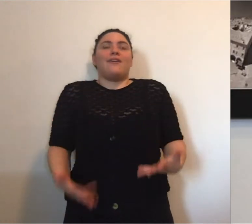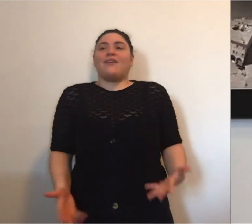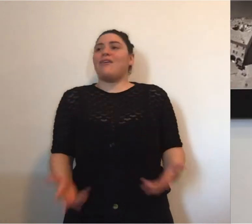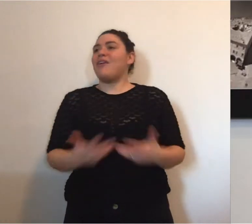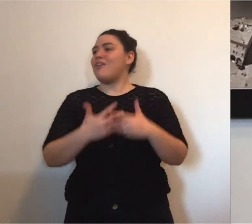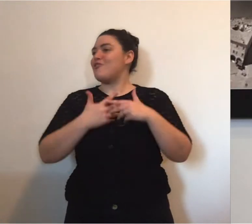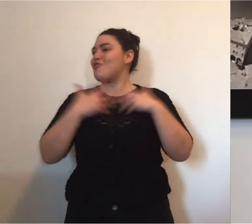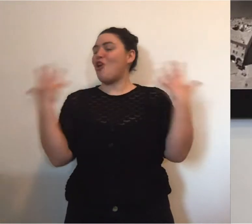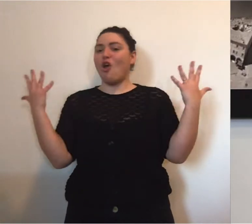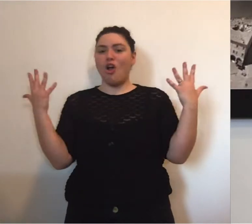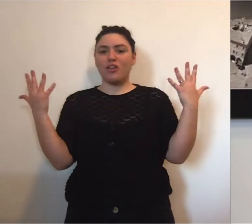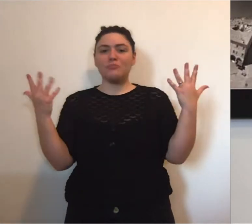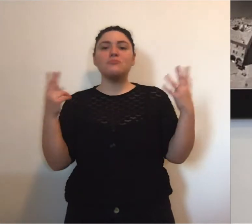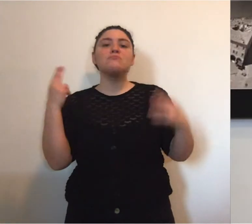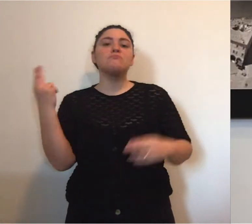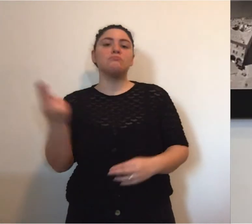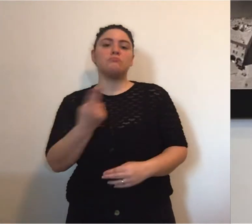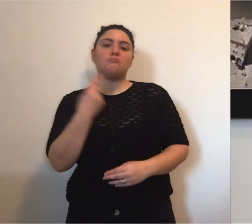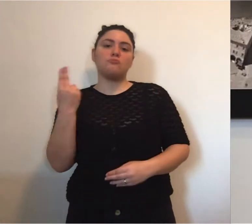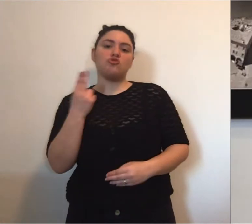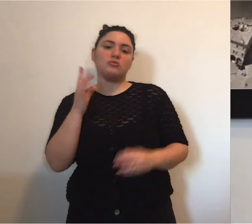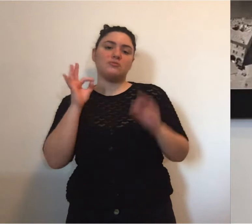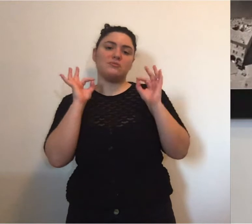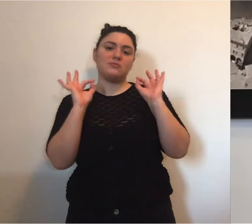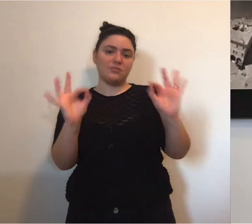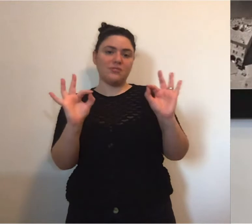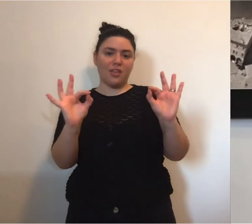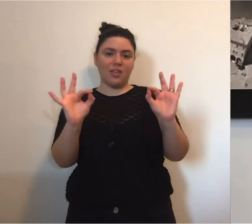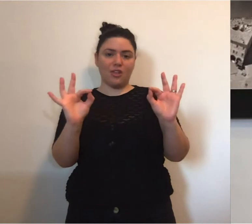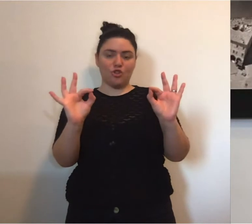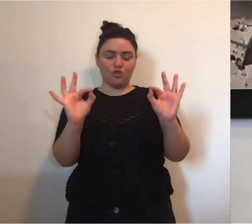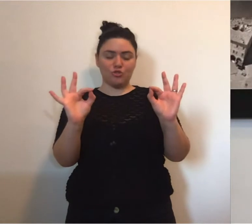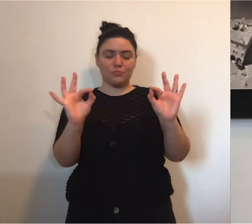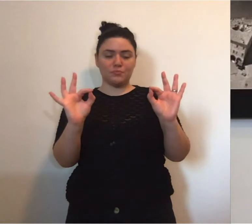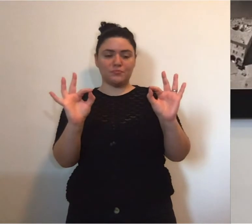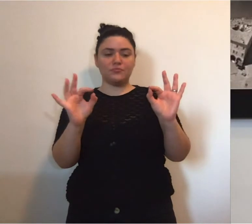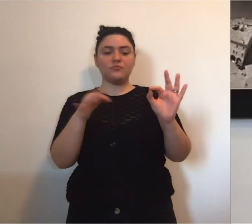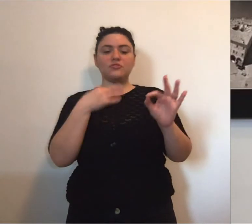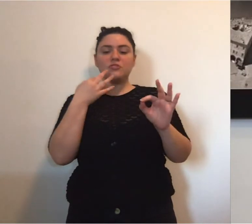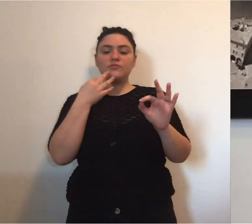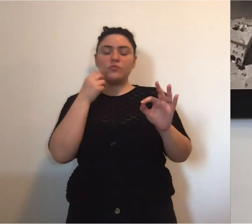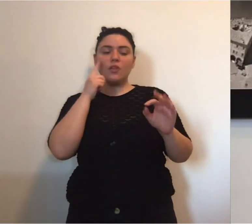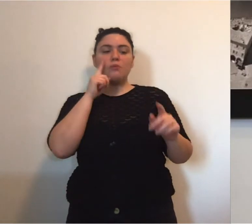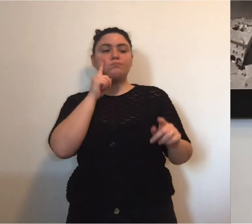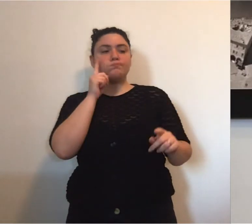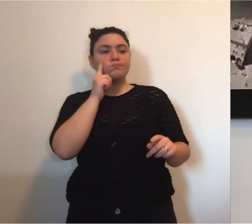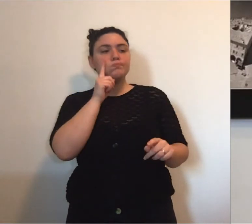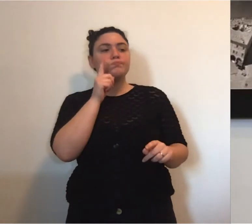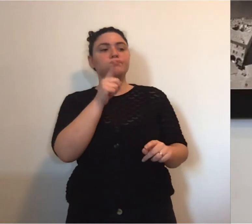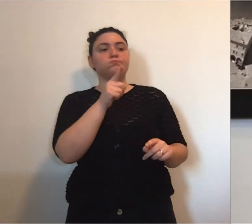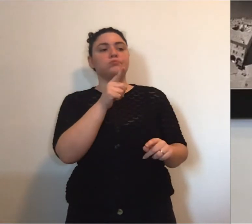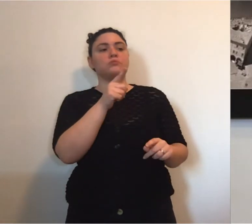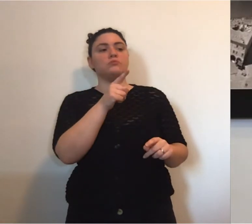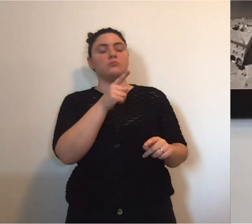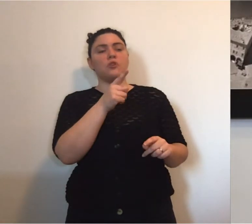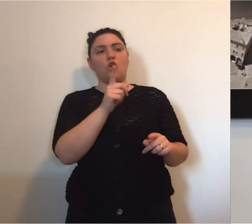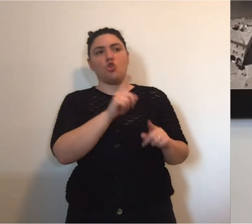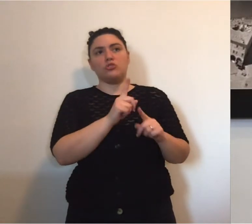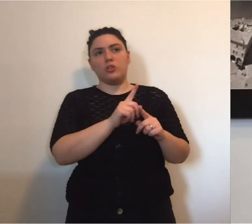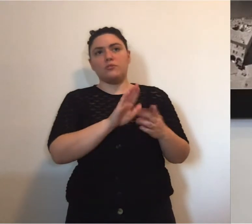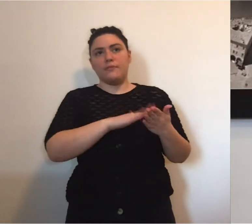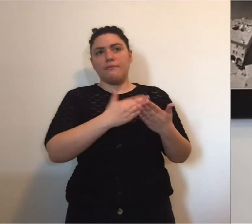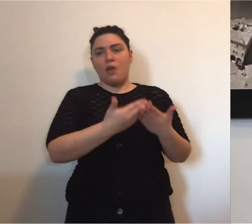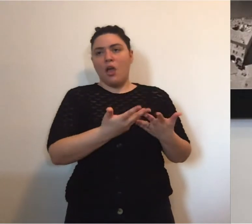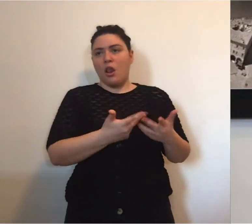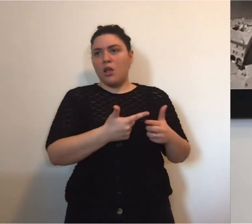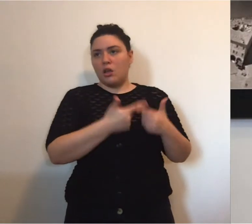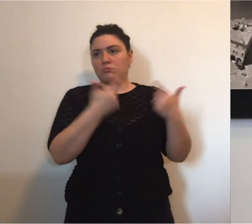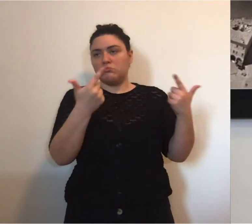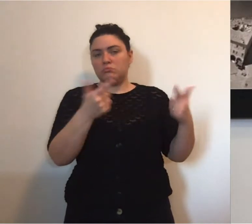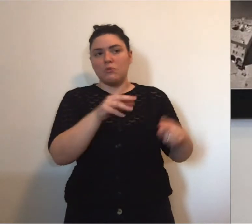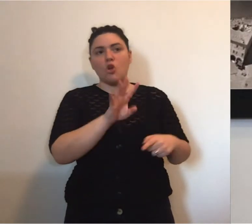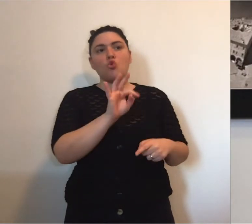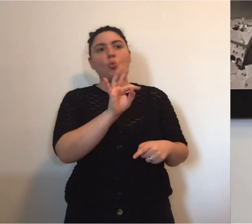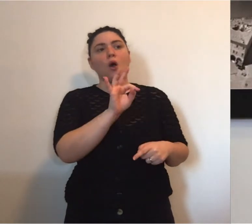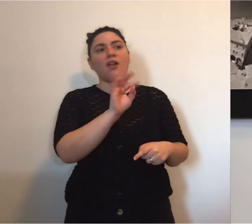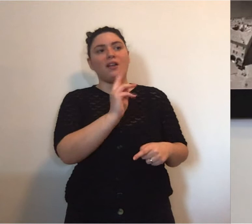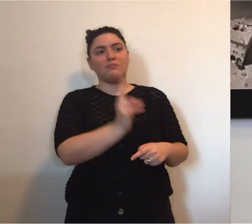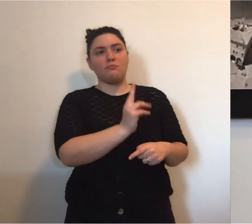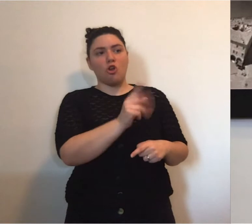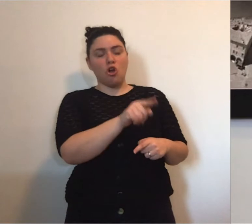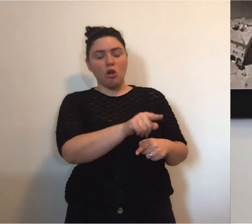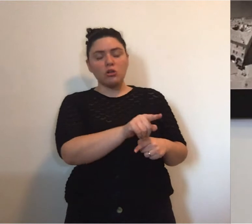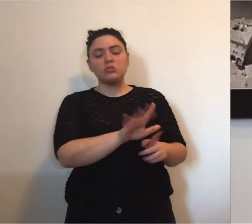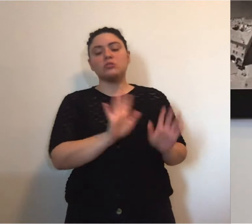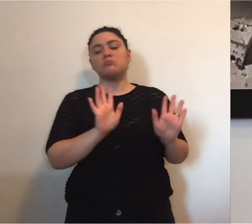abbiamo avuto deceduti, quindi rimaniamo fermi a quella cifra comunque molto elevata di 40,